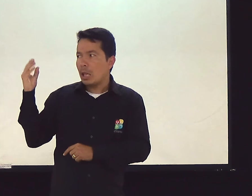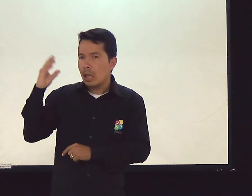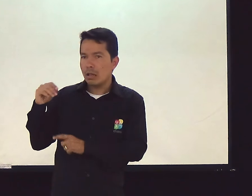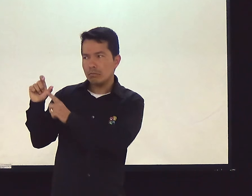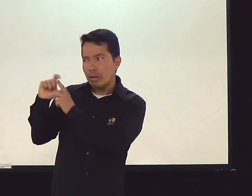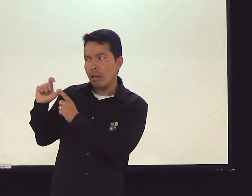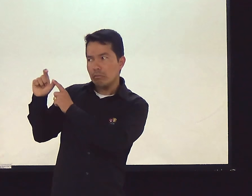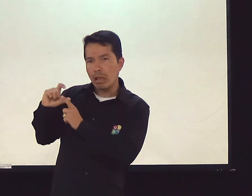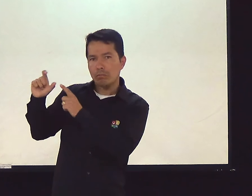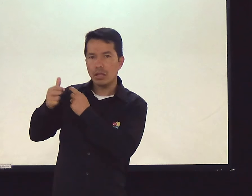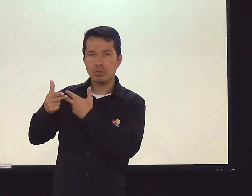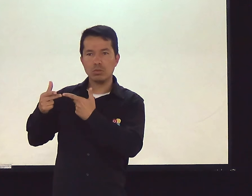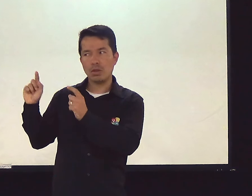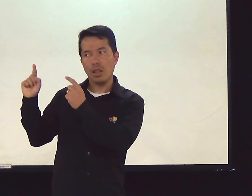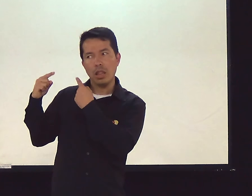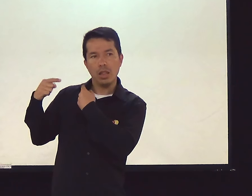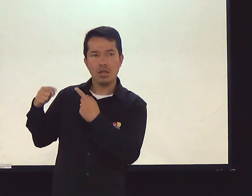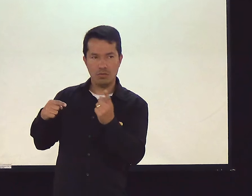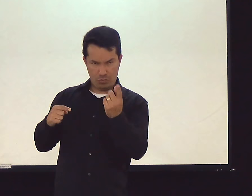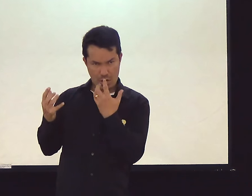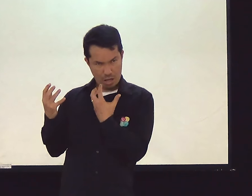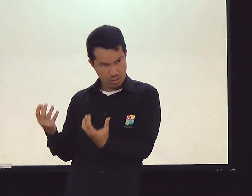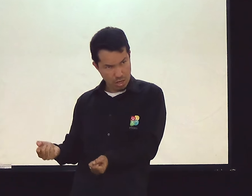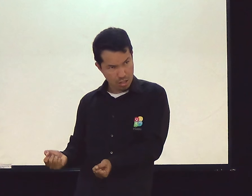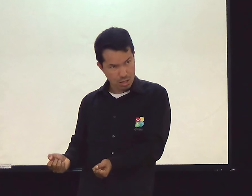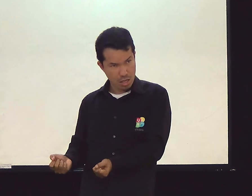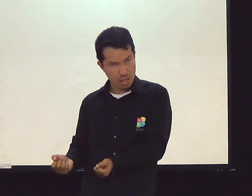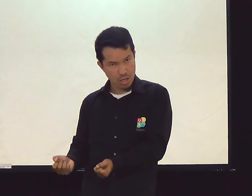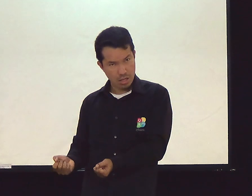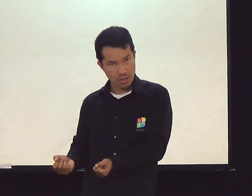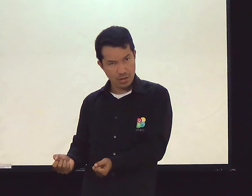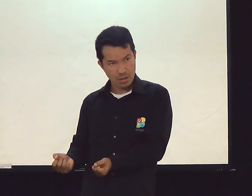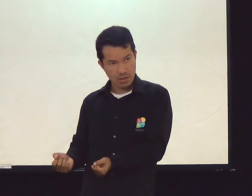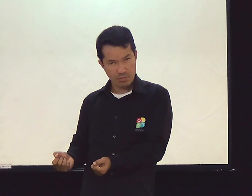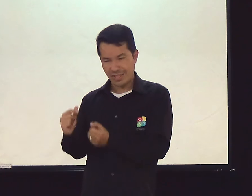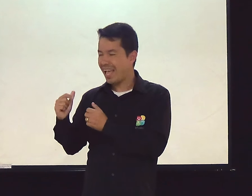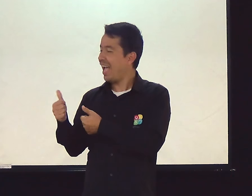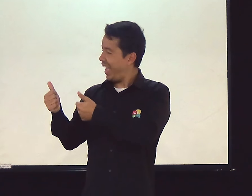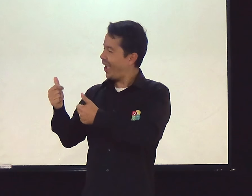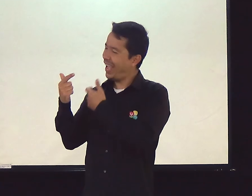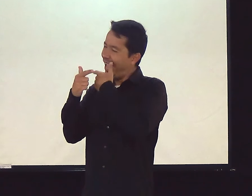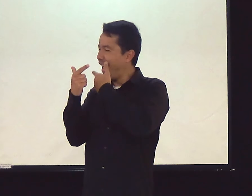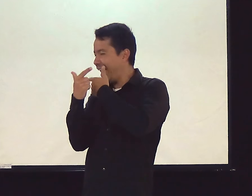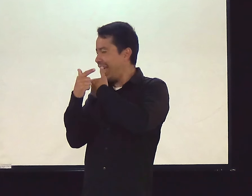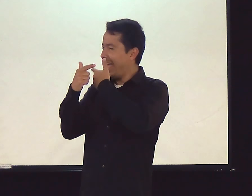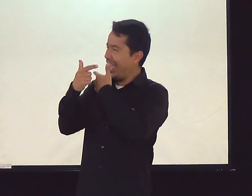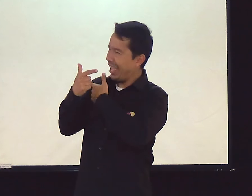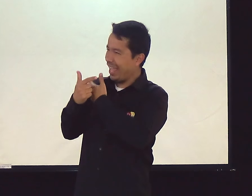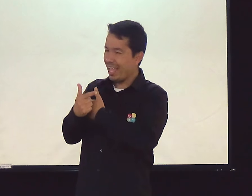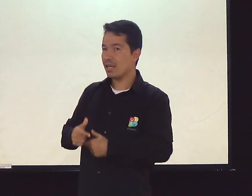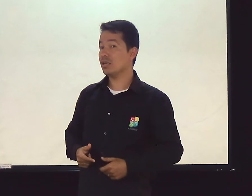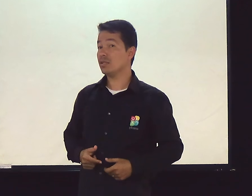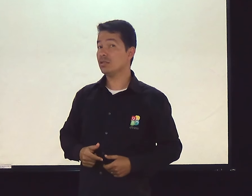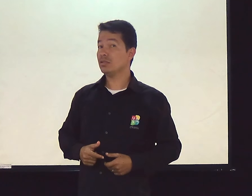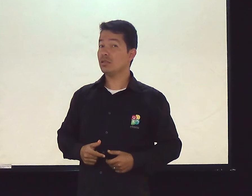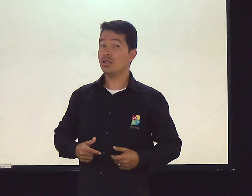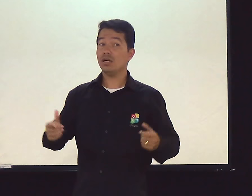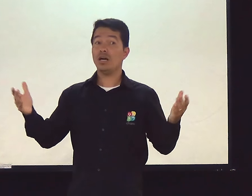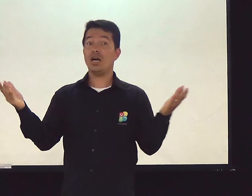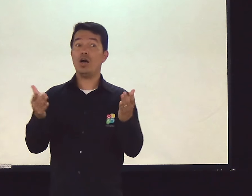palavras torpes, né? Palavras que não edificam, te provocam. Você aceita? É verdade. Nossa, você